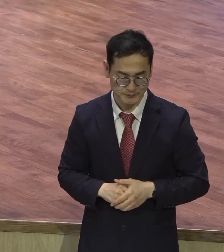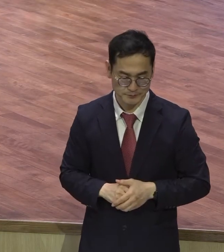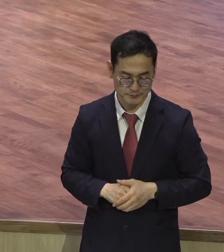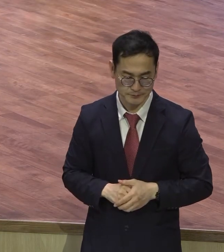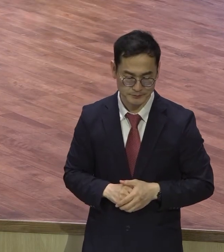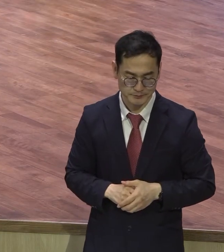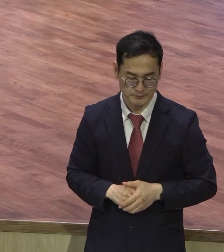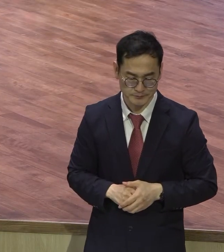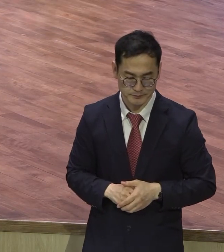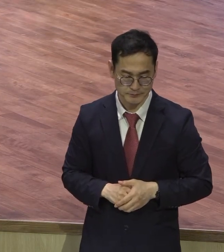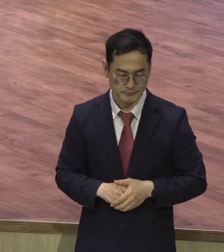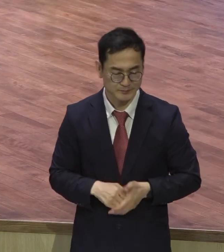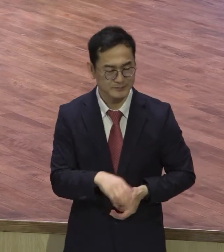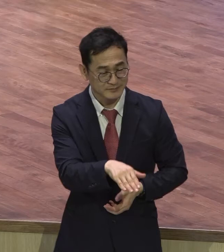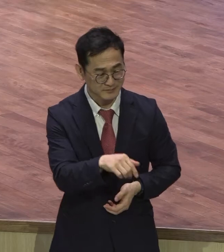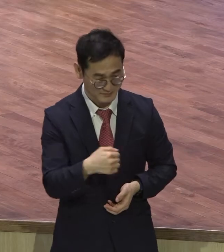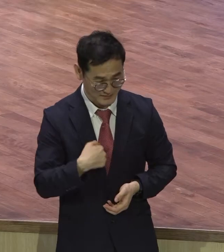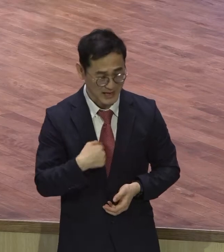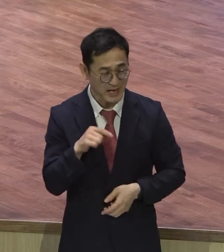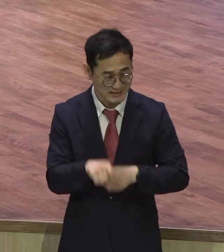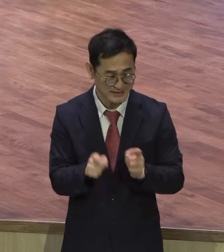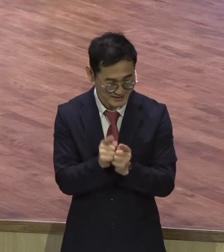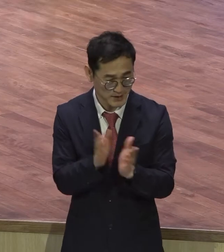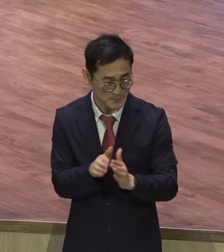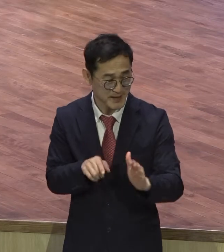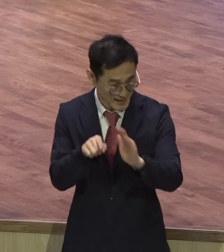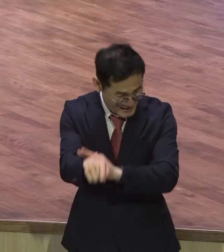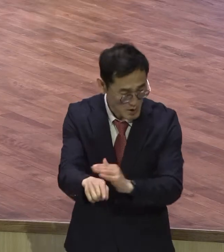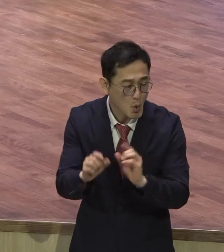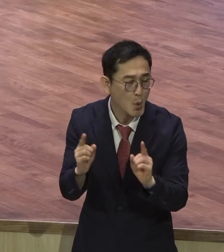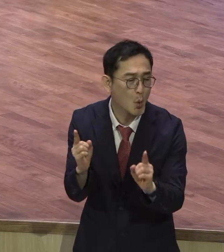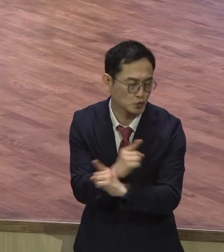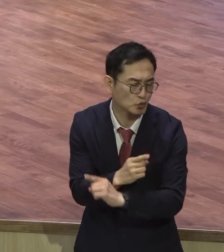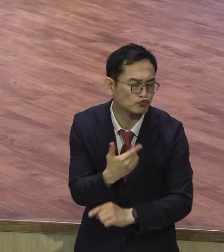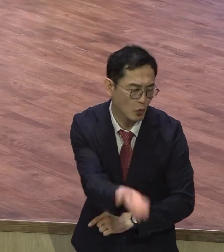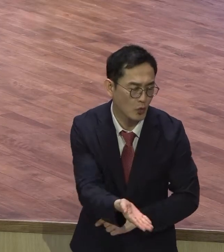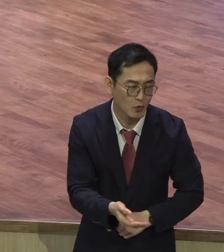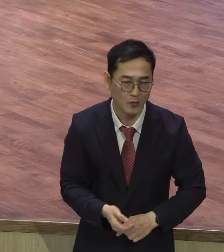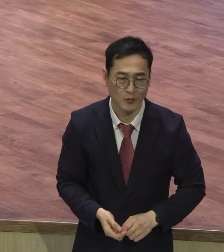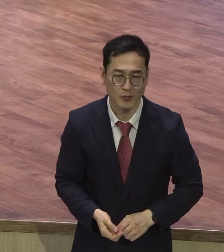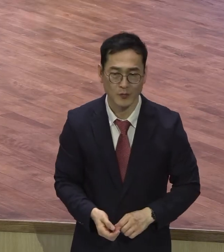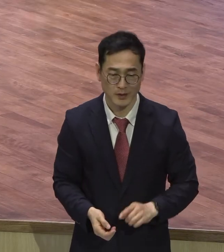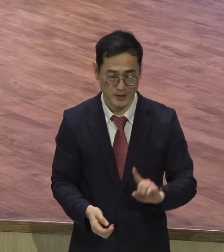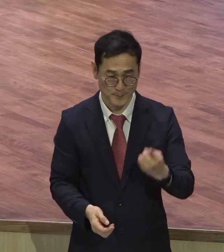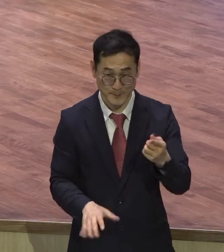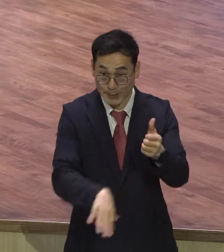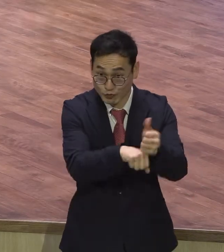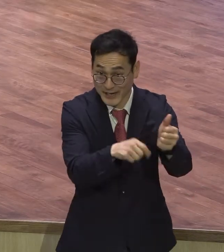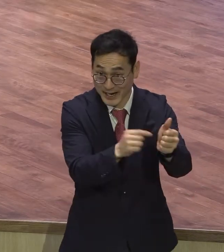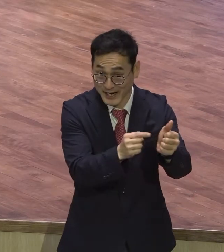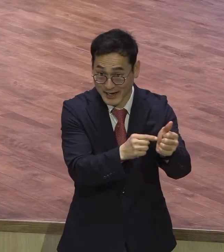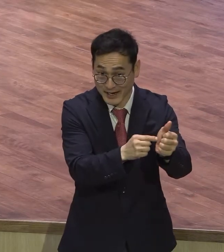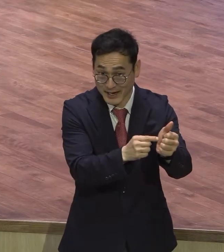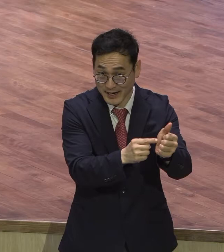내가 가서 고쳐주리라 예수님께서 백부장의 이 영혼을 향한 관심을